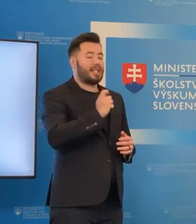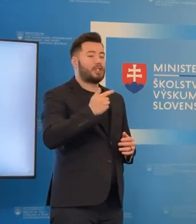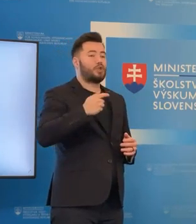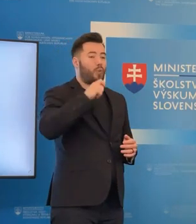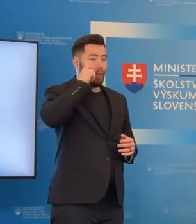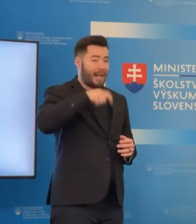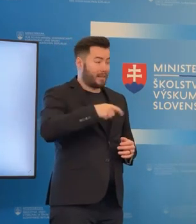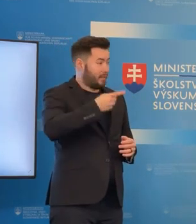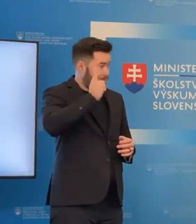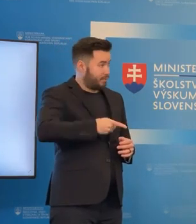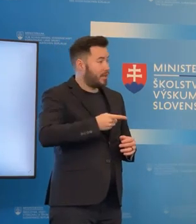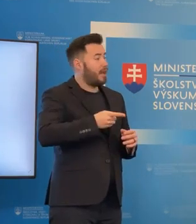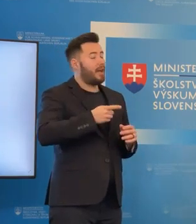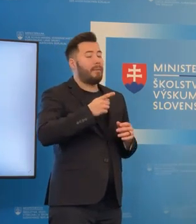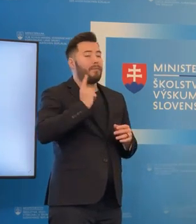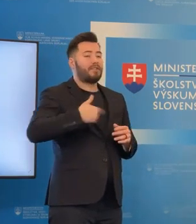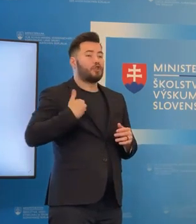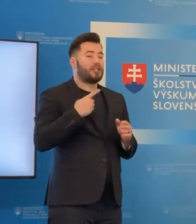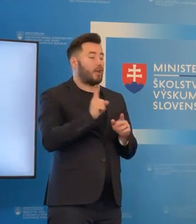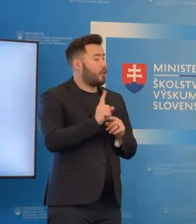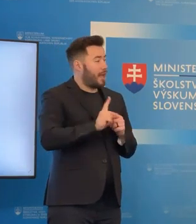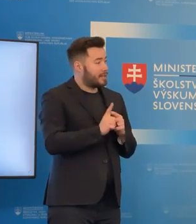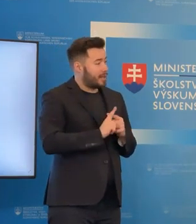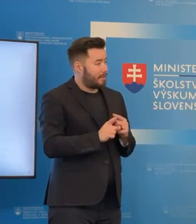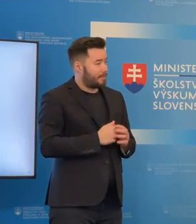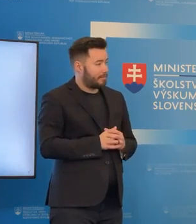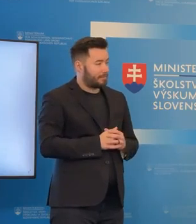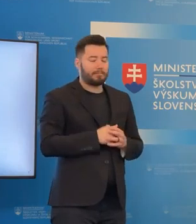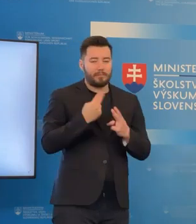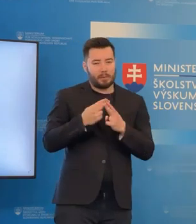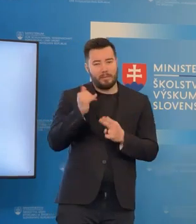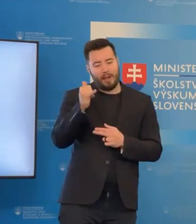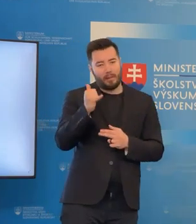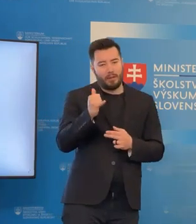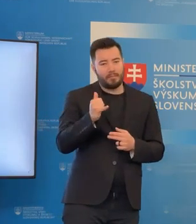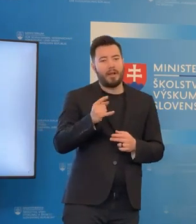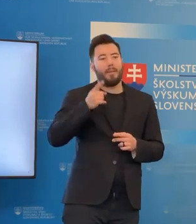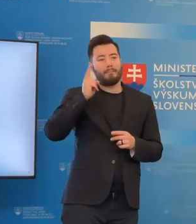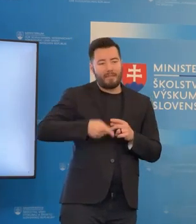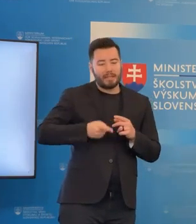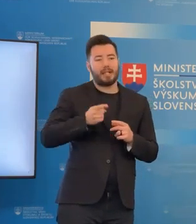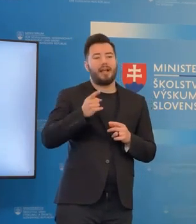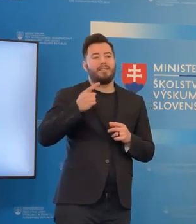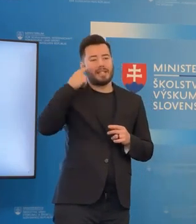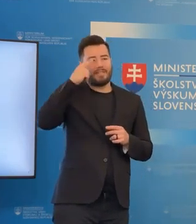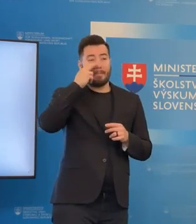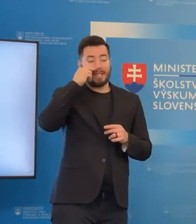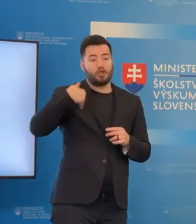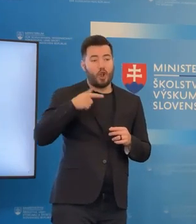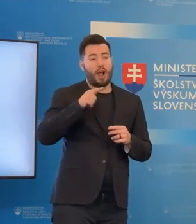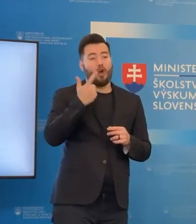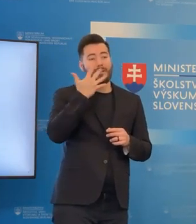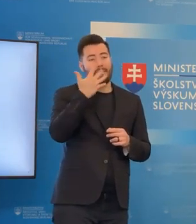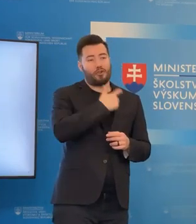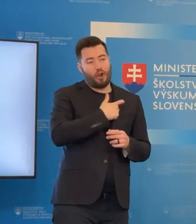nás do zákona. Ako náhle budú mať jednotlivé doklady, tak spada do toho aj povinné predprimárne vzdelávanie od 5 rokov. Ja som sa